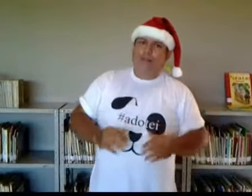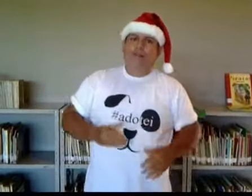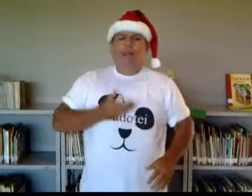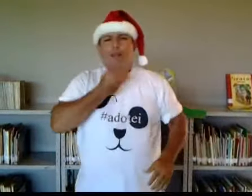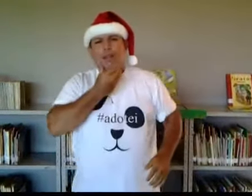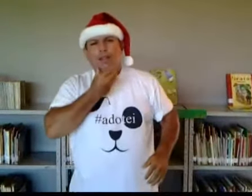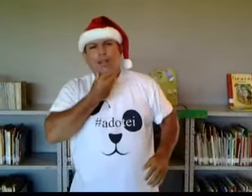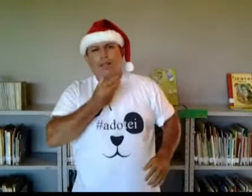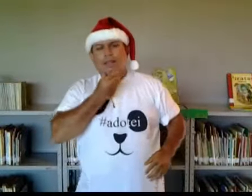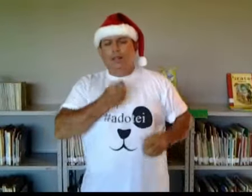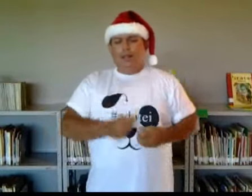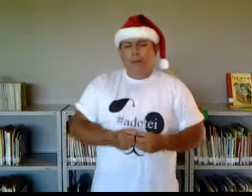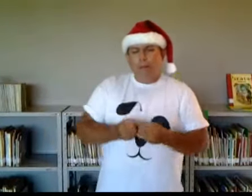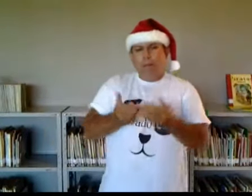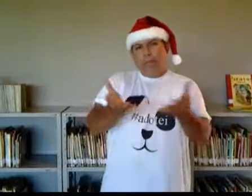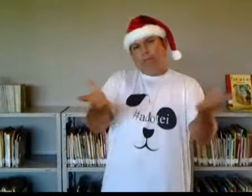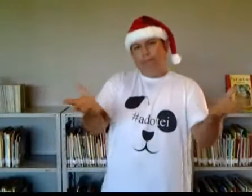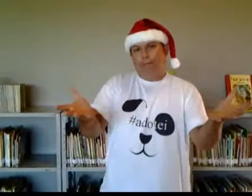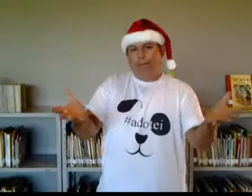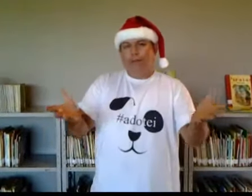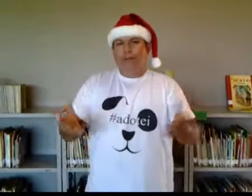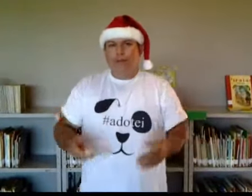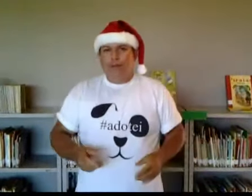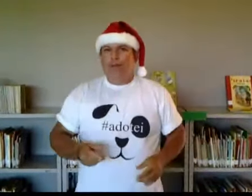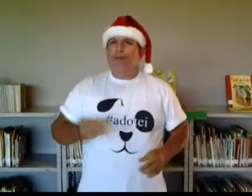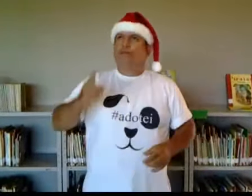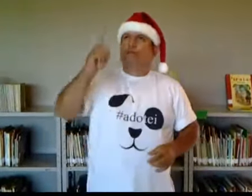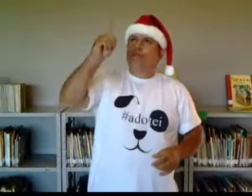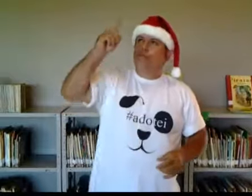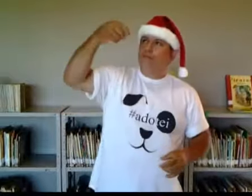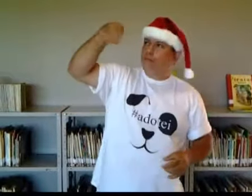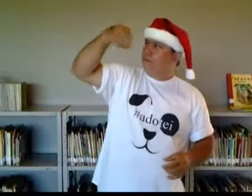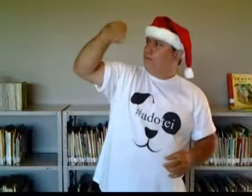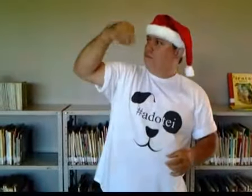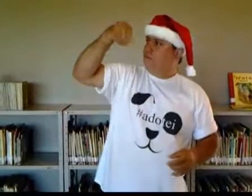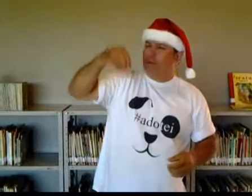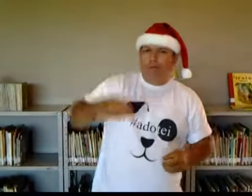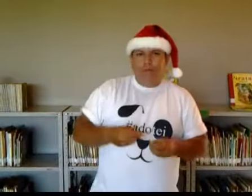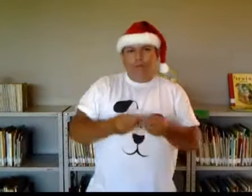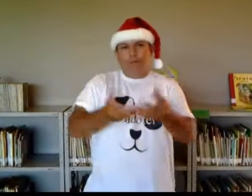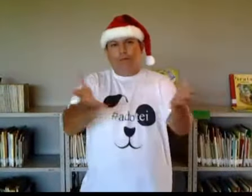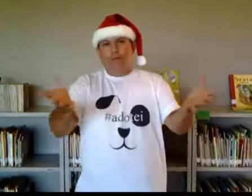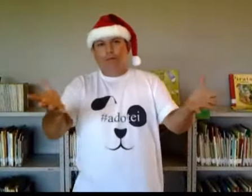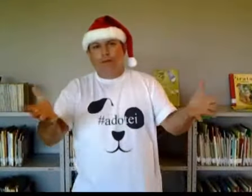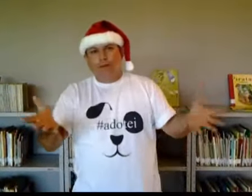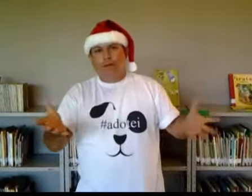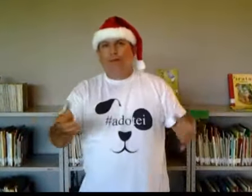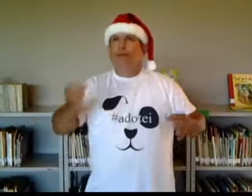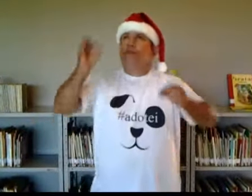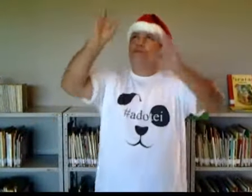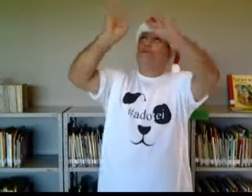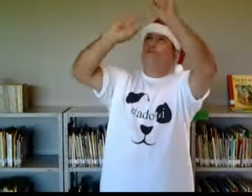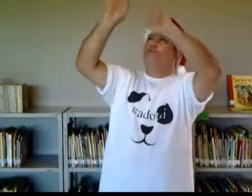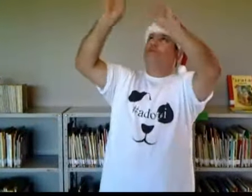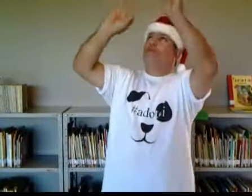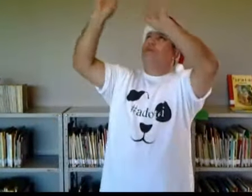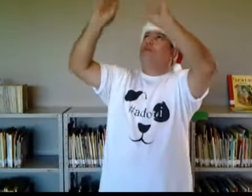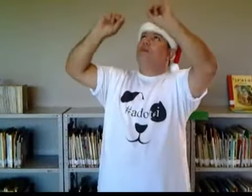Natal para dar, sininho para dar Luzinha para